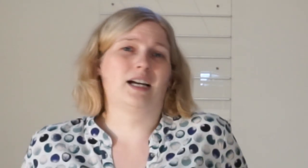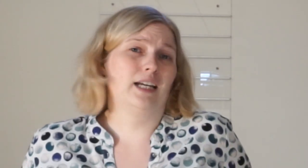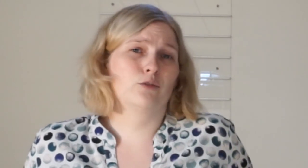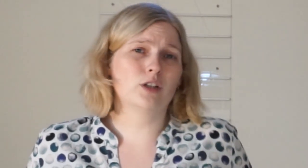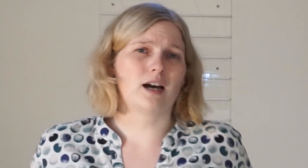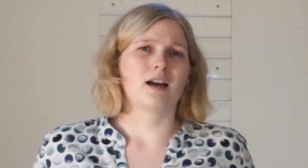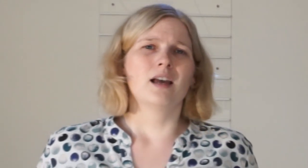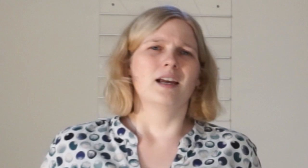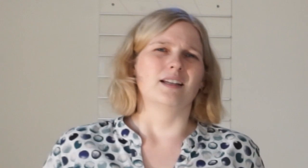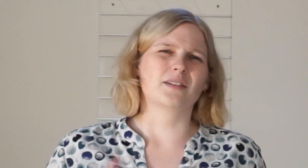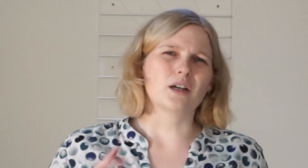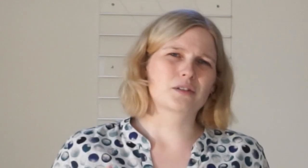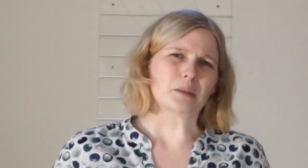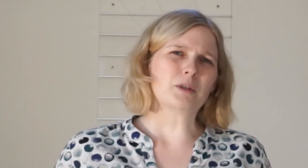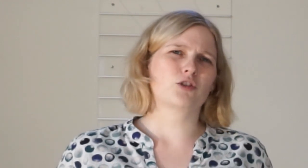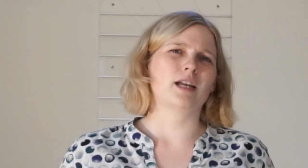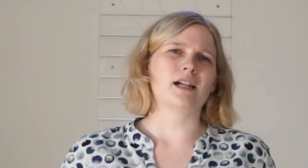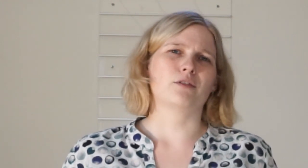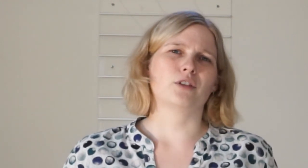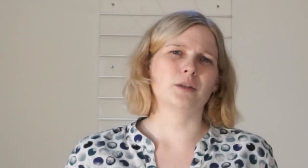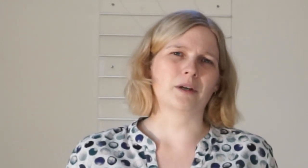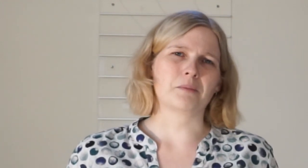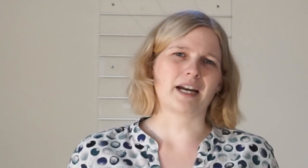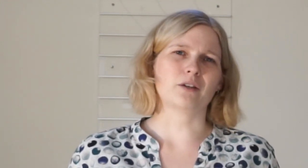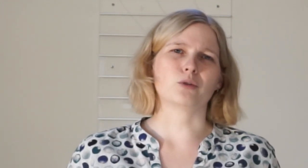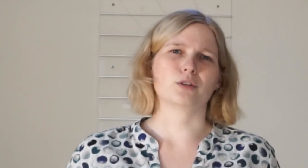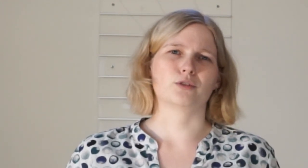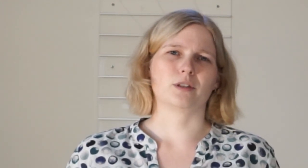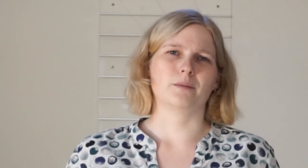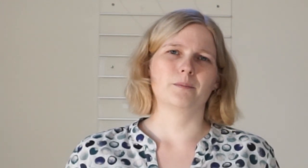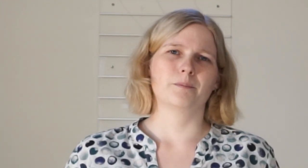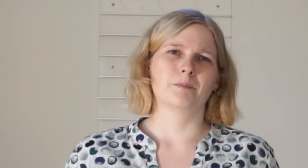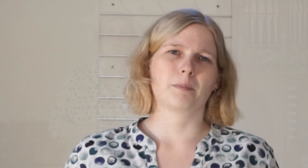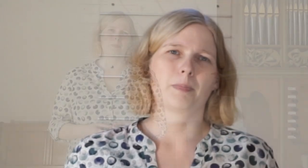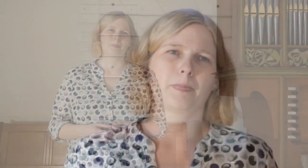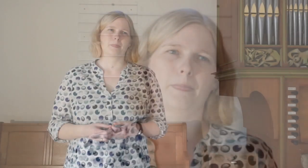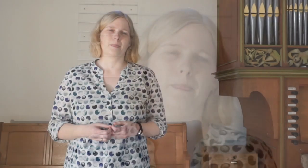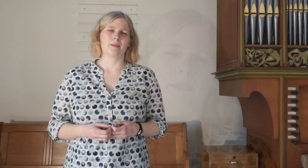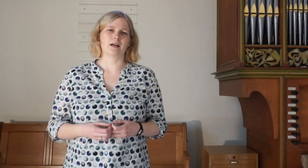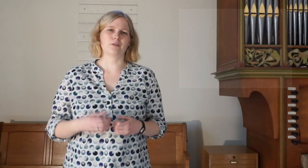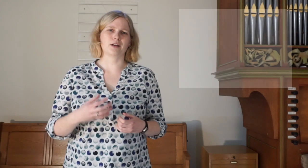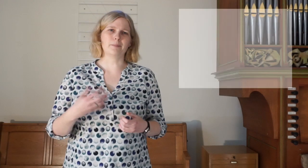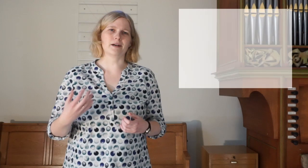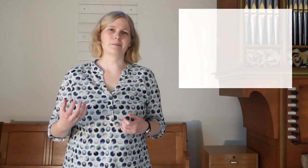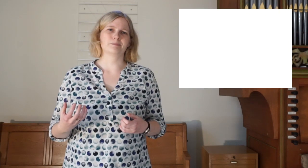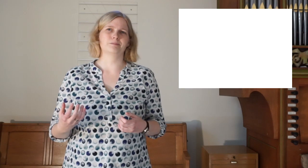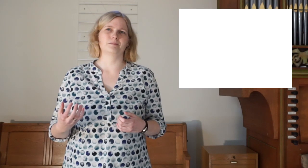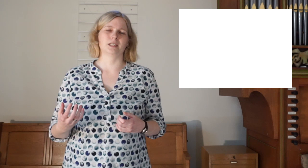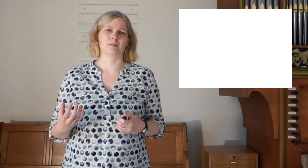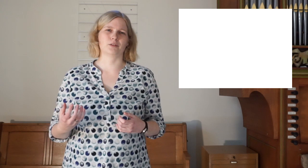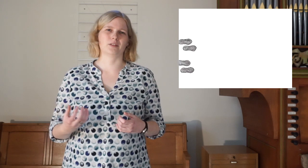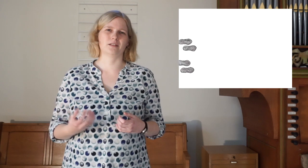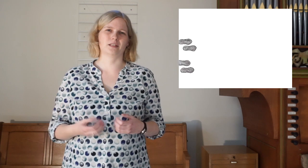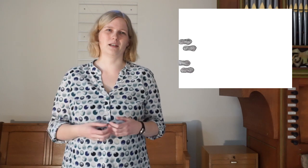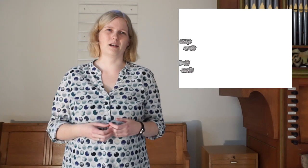kein Wunder, dass sie auch ziemlich schnell von jemandem eingeholt wurden. Ein Fremder kam des Wegs entlang.